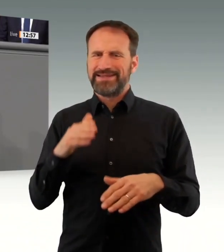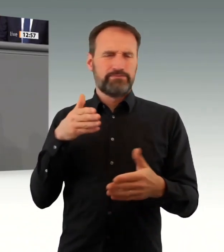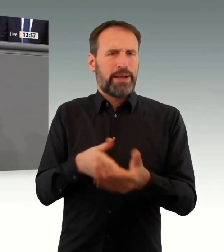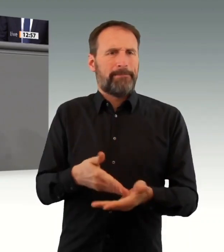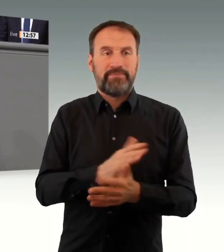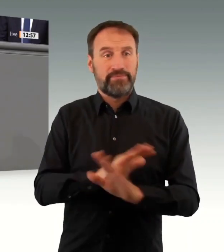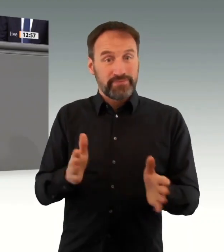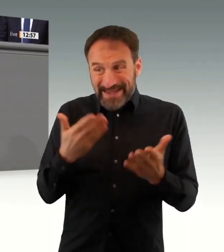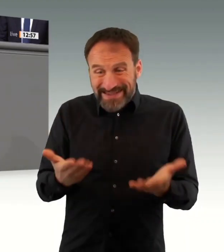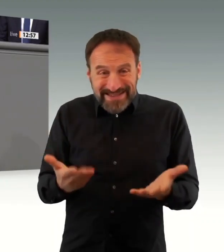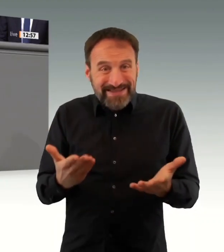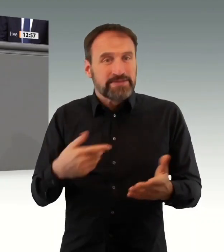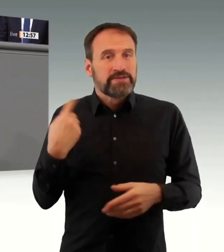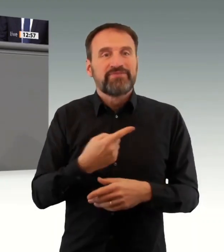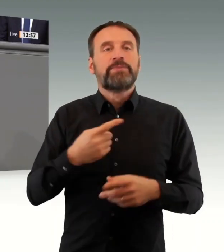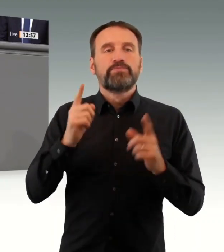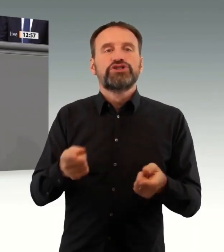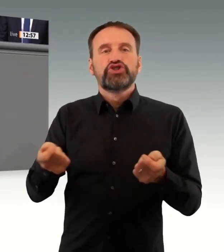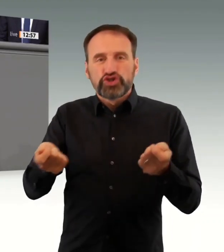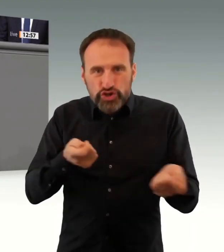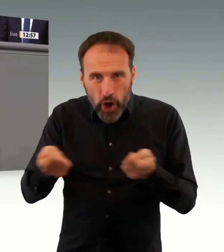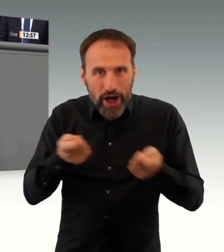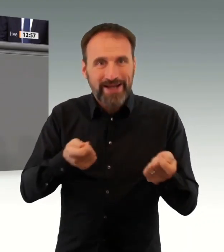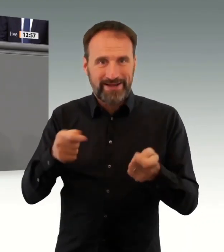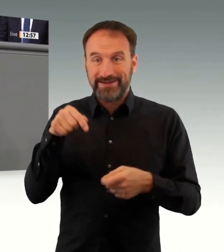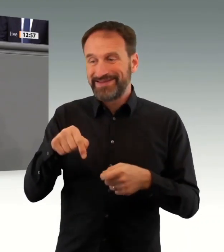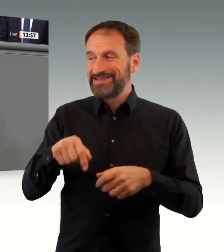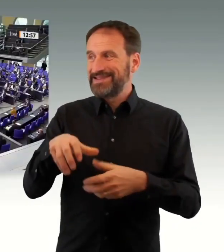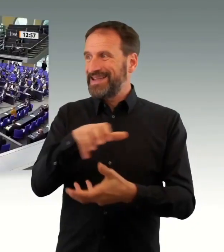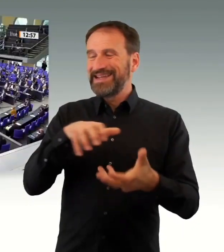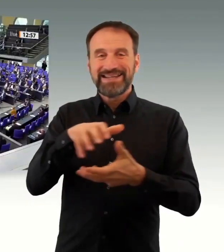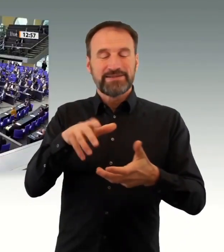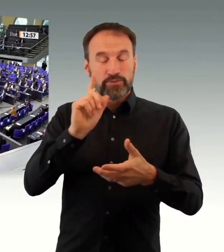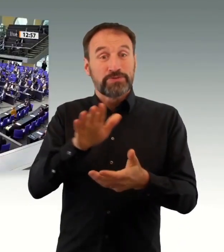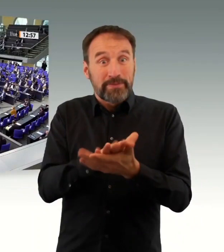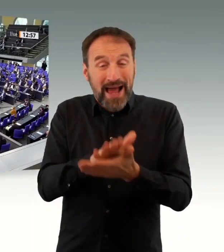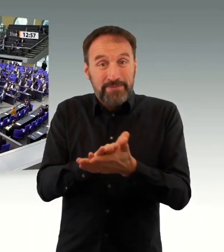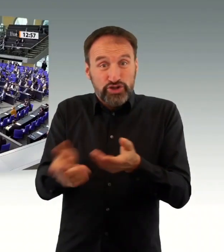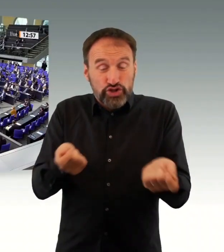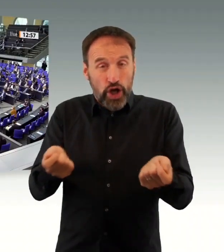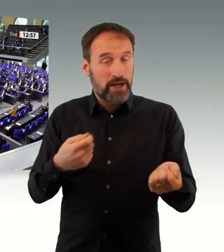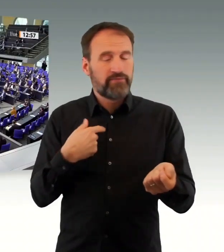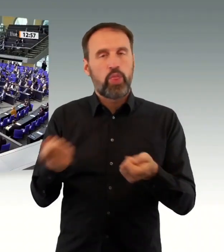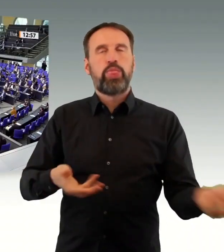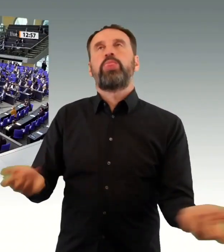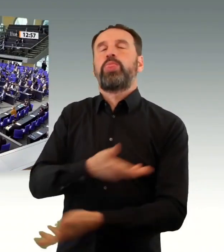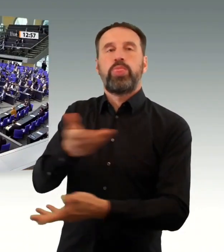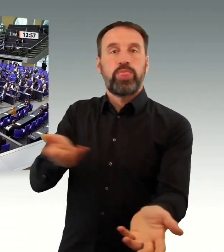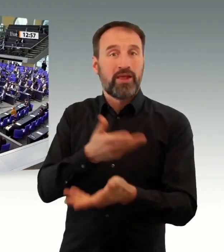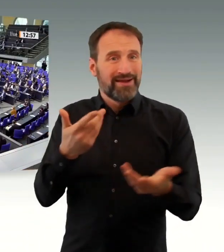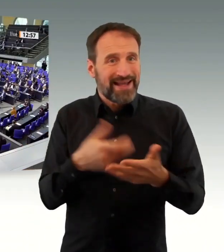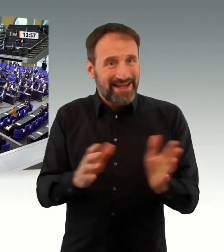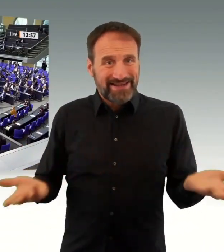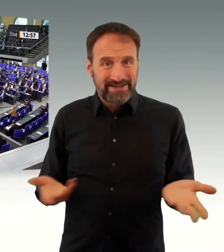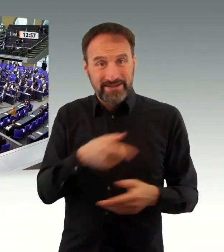Regierungsverantwortung zu tun, liebe Kolleginnen und Kollegen. Und jetzt will ich gerne noch sagen, was aus unserer